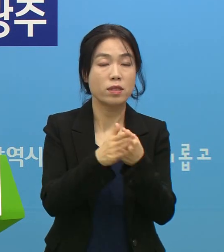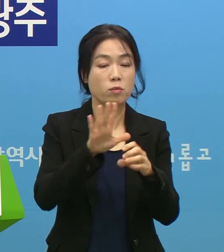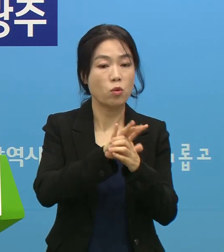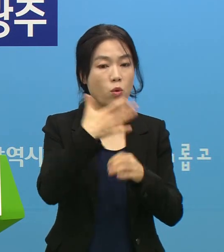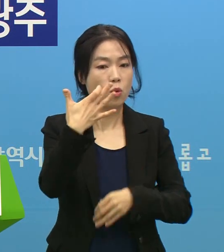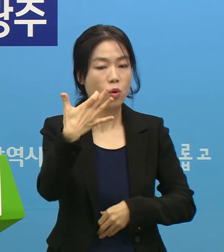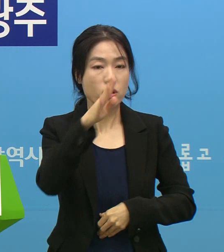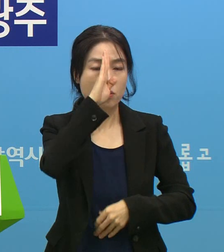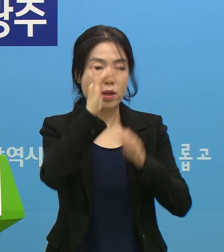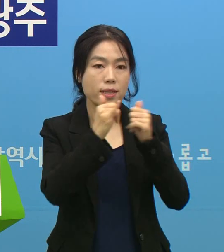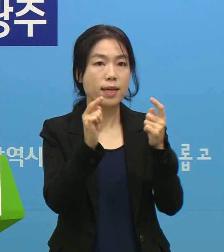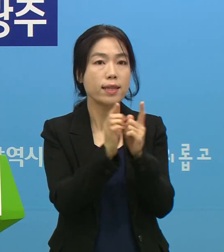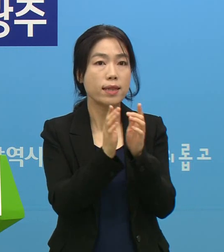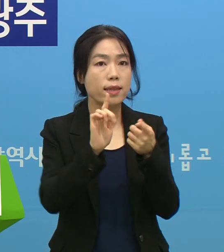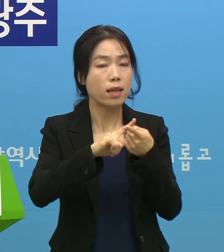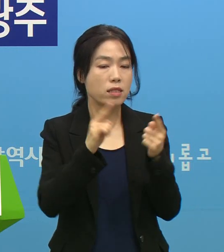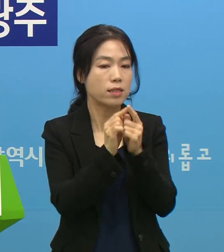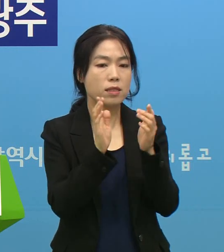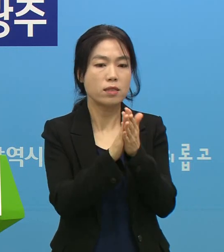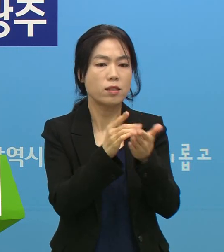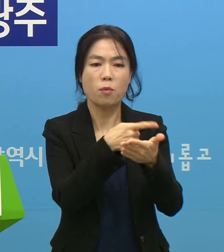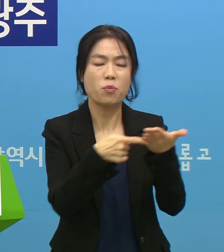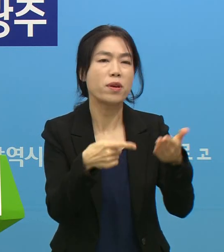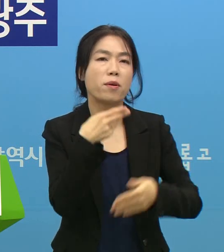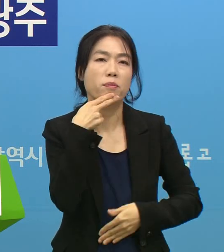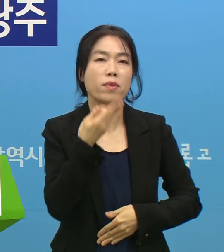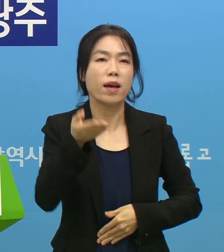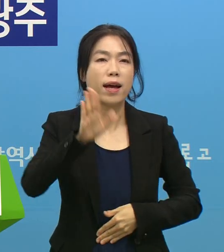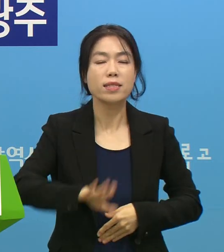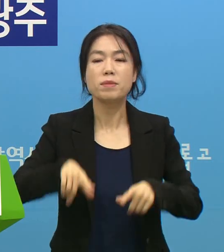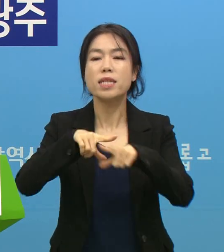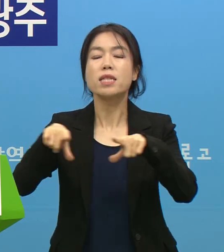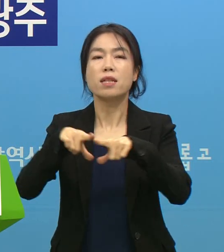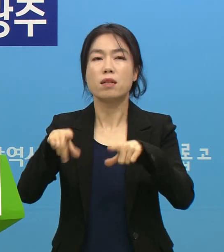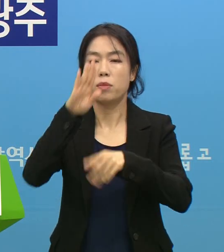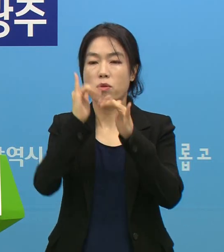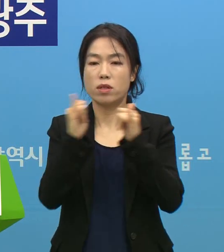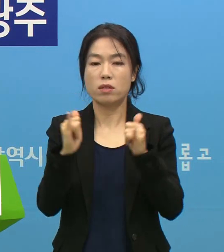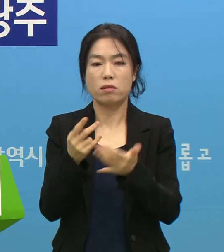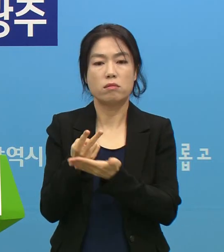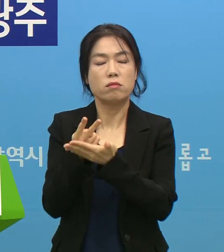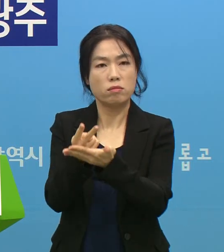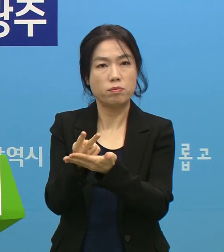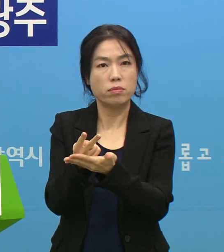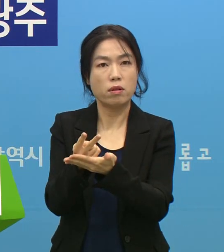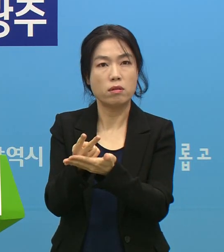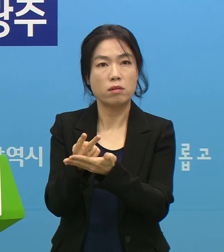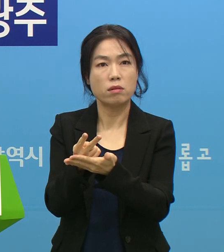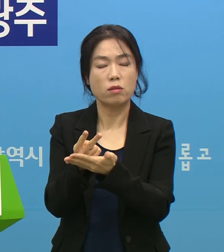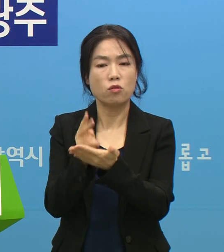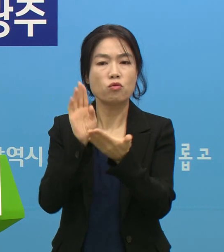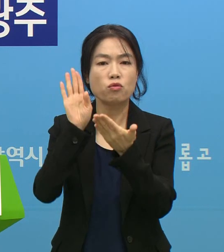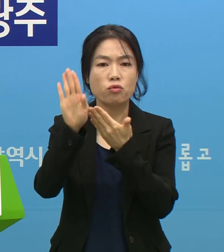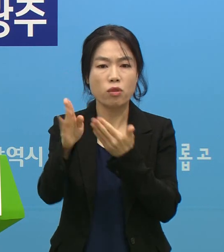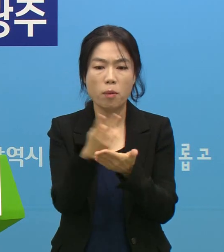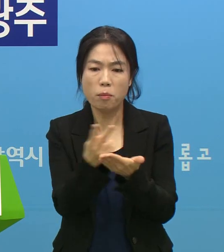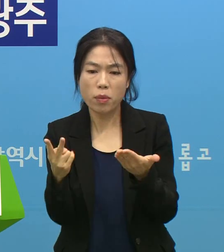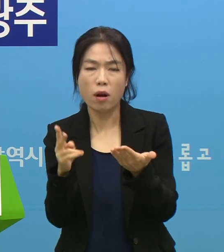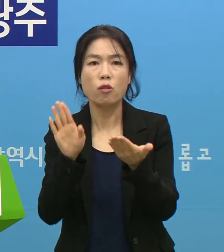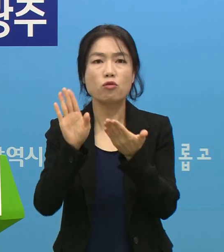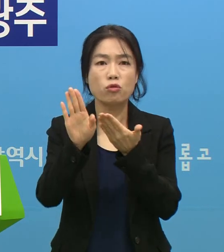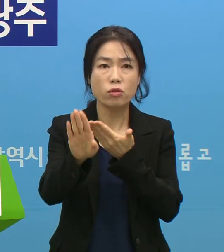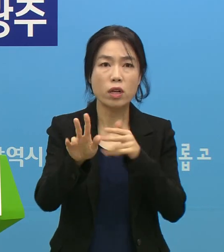환자에 대한 직접적 영향은 없습니다. 다만 일반 환자들이 입원하고 나서, 퇴원하고